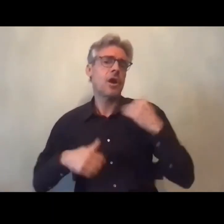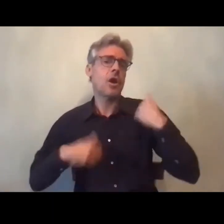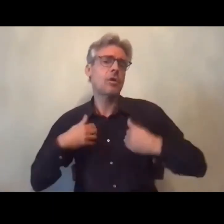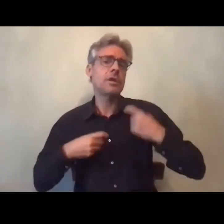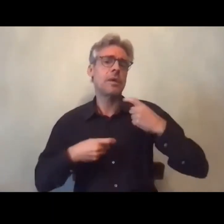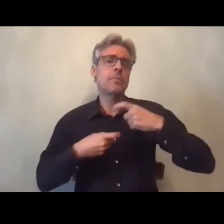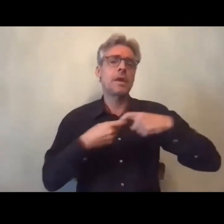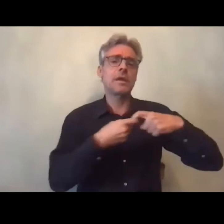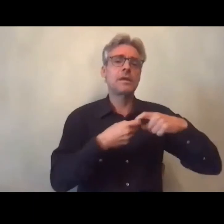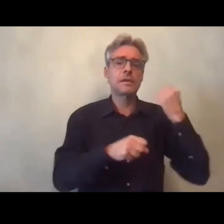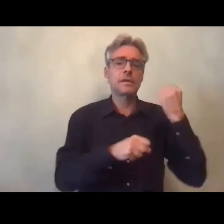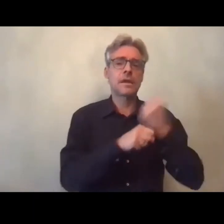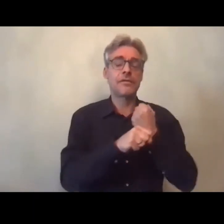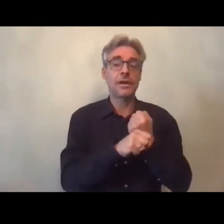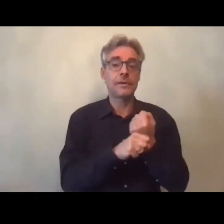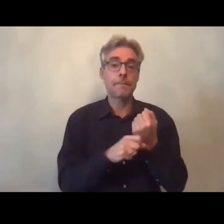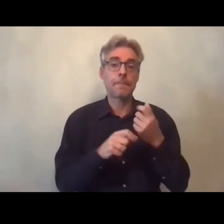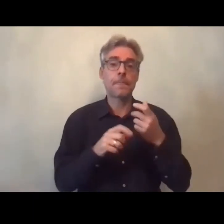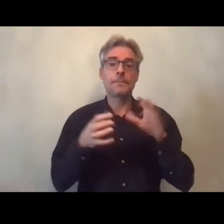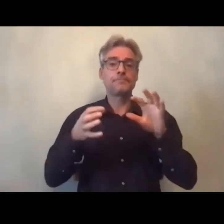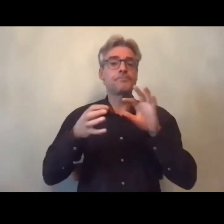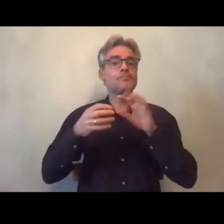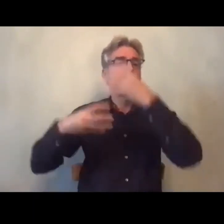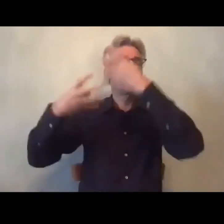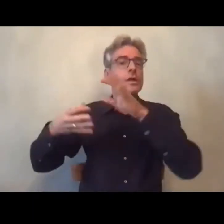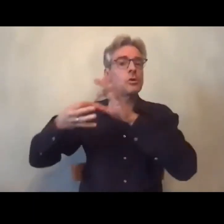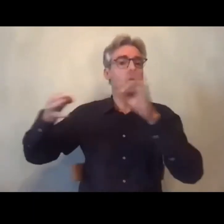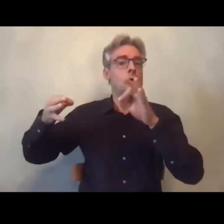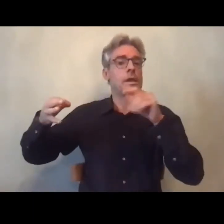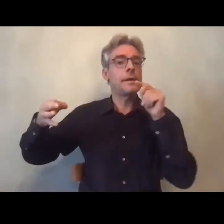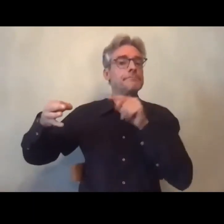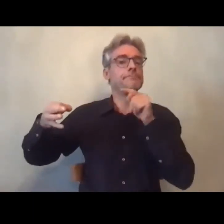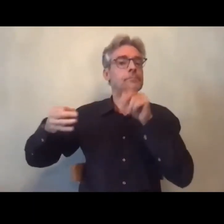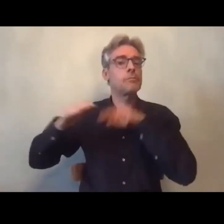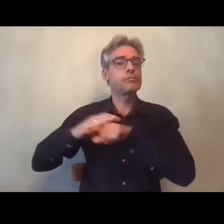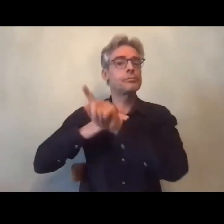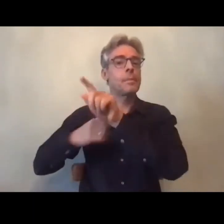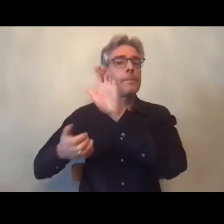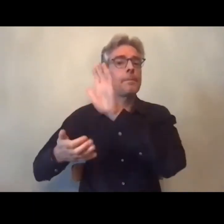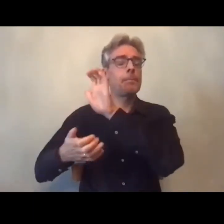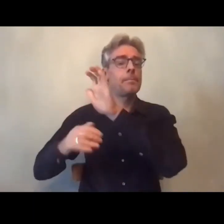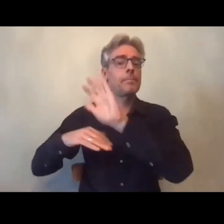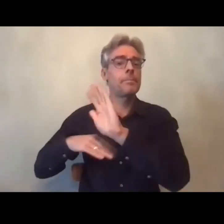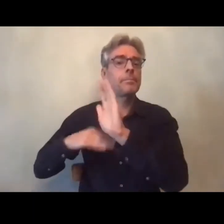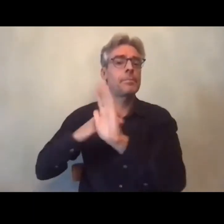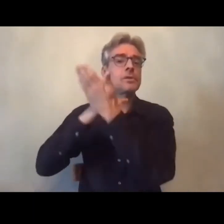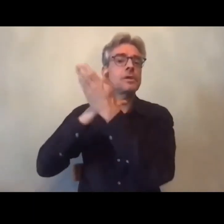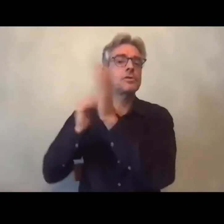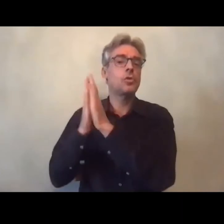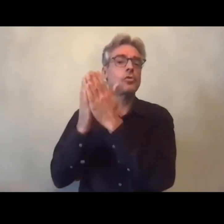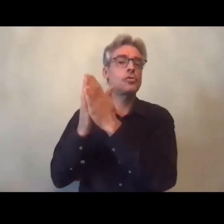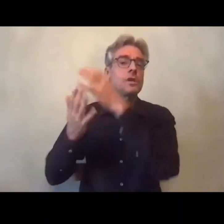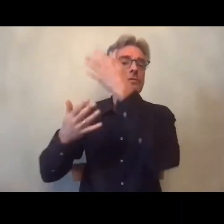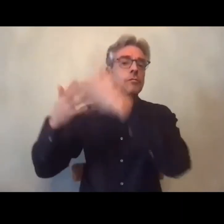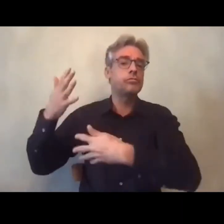travail je me permets d'envoyer dans le chat le lien vers la présentation de l'ouvrage